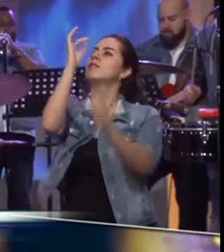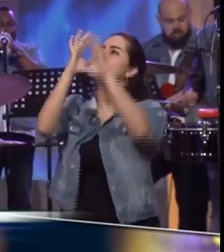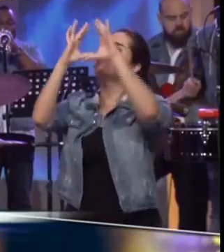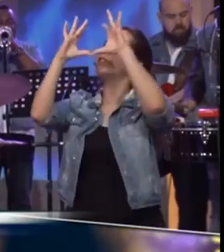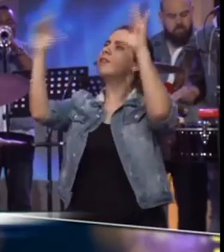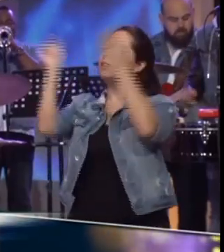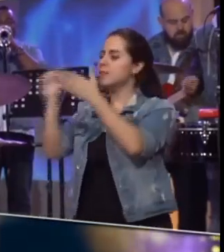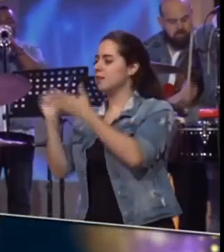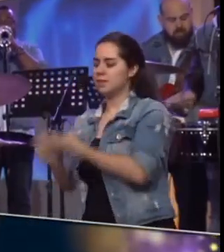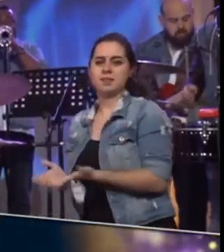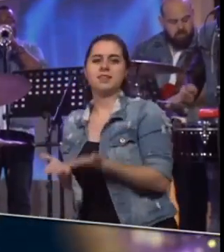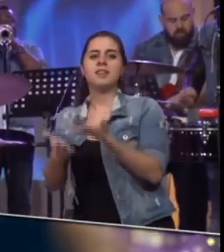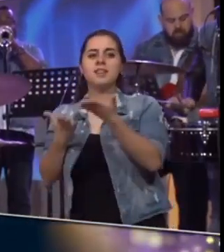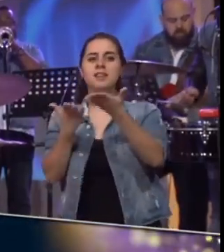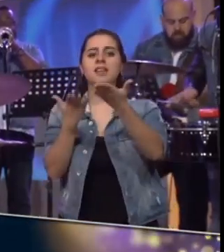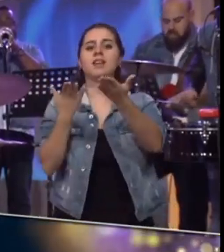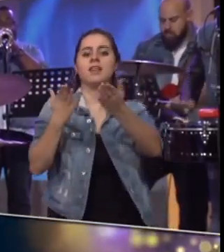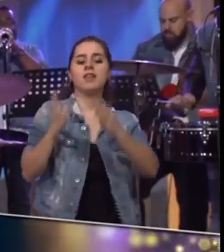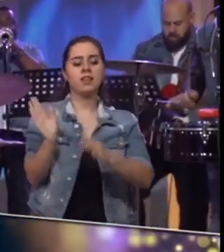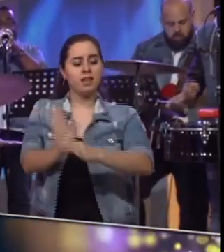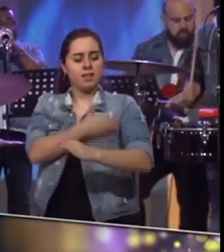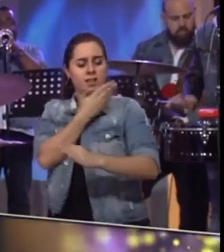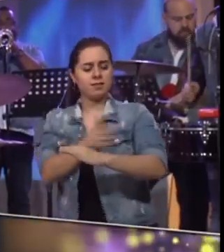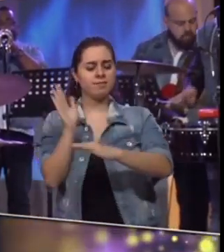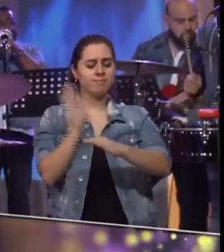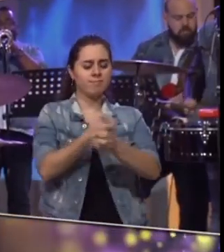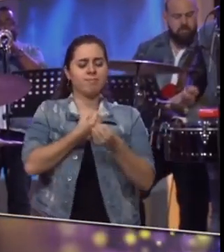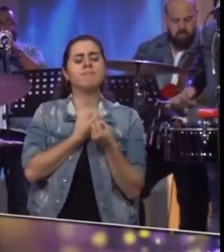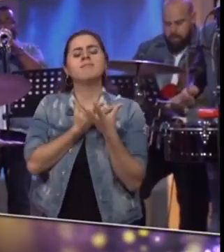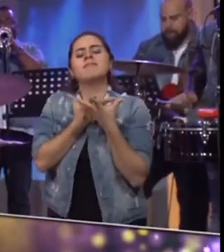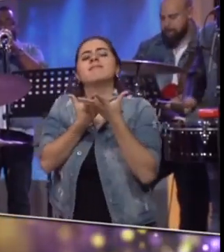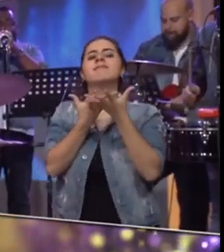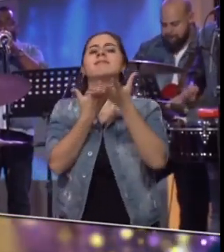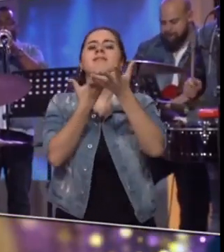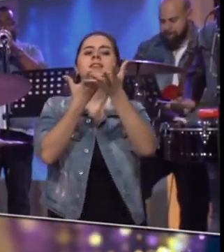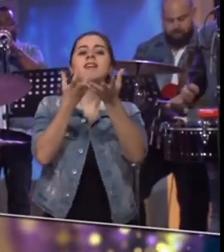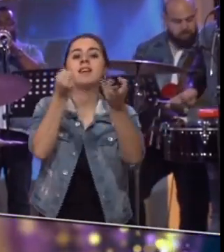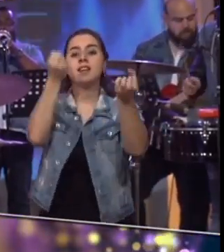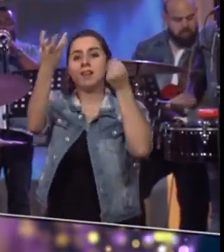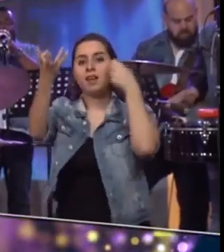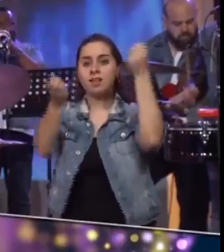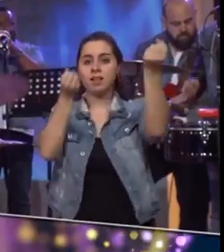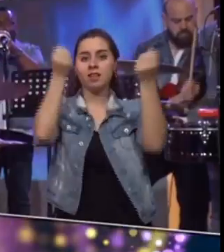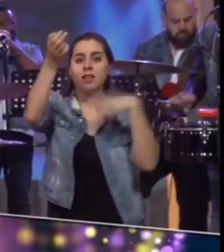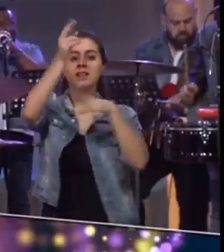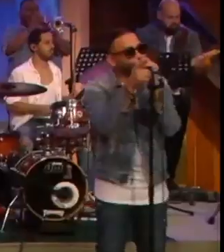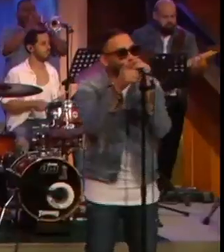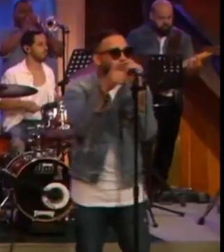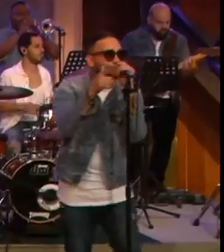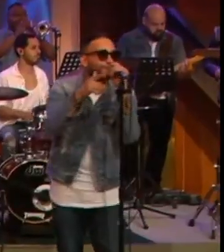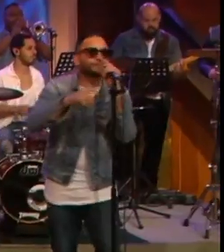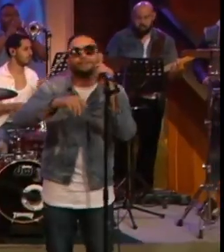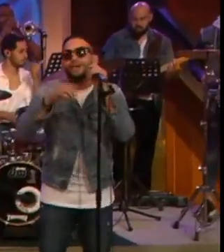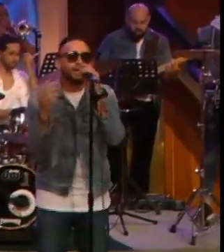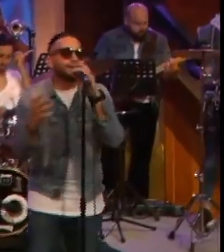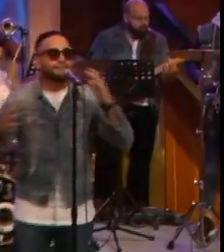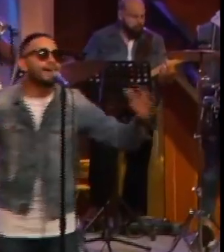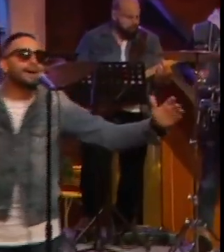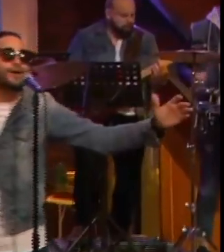por ti la escribí Quiero cantar esta canción y dedicártela a ti Quiero